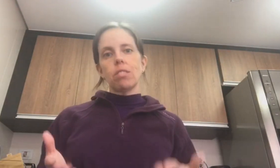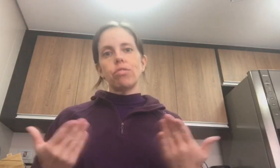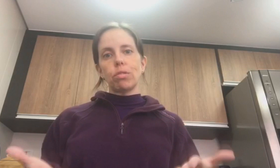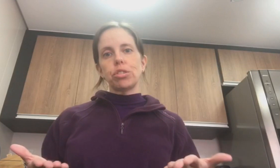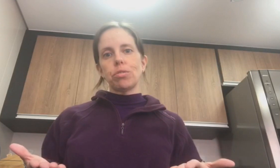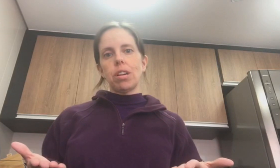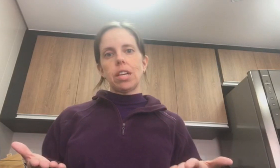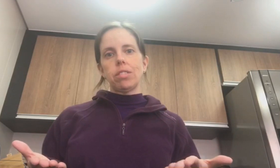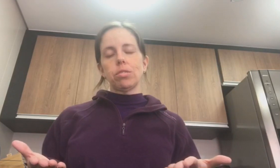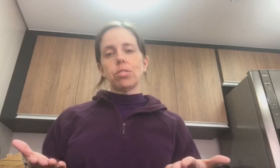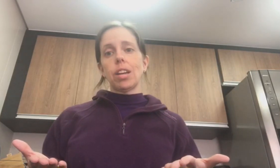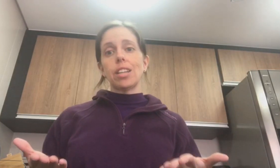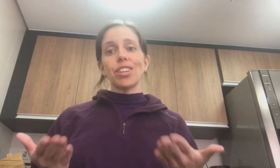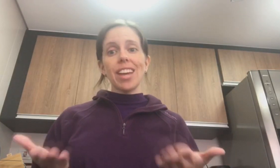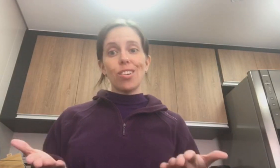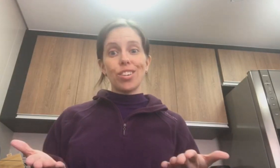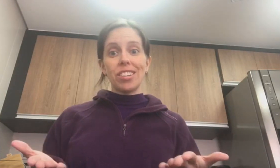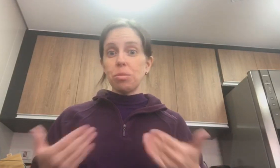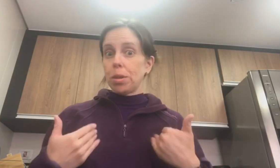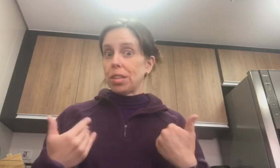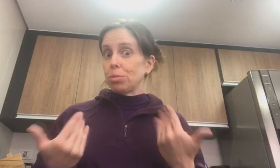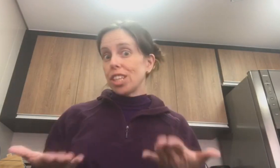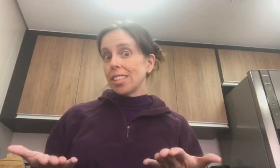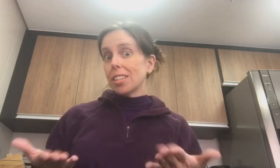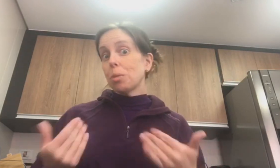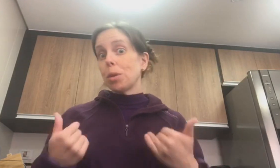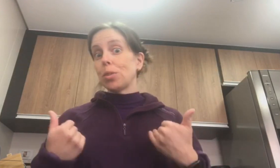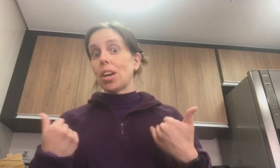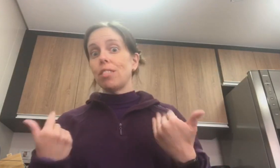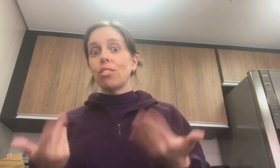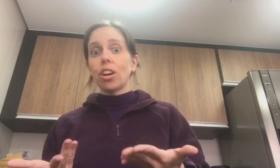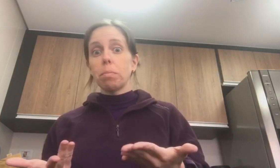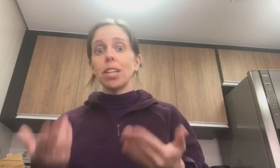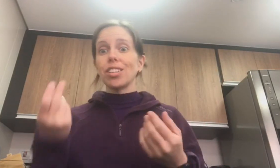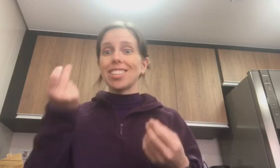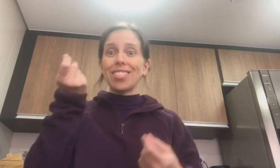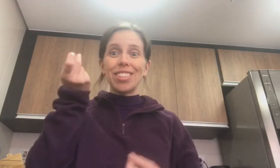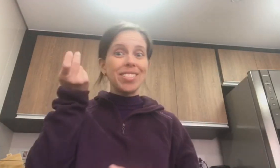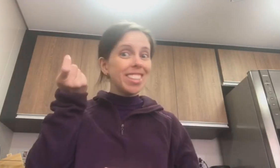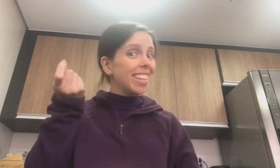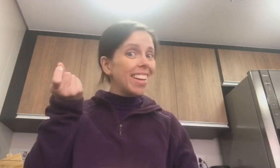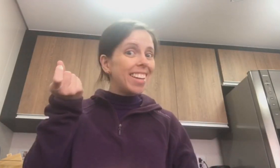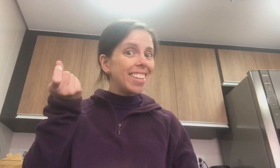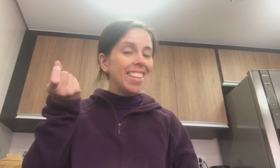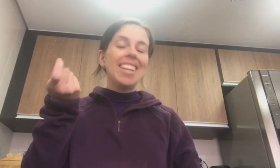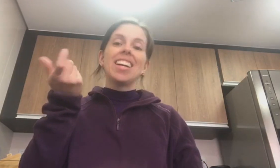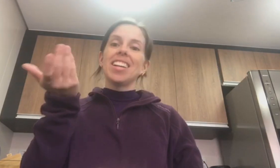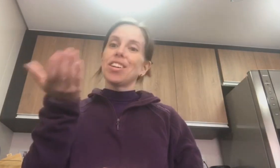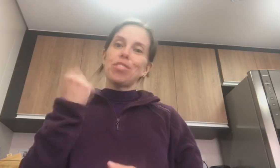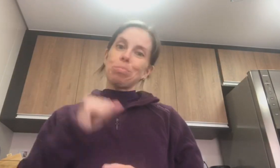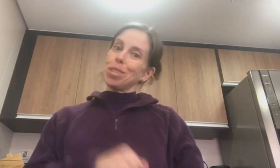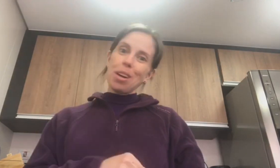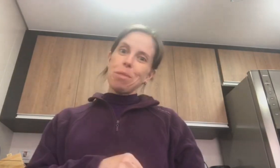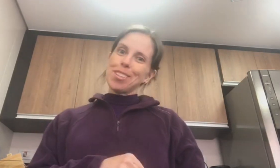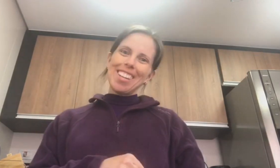continuar gravando com o celular. Só que agora, no meio da mudança, no meio da reforma, nós não vamos ter. E eu não vou poder arrumar o celular.